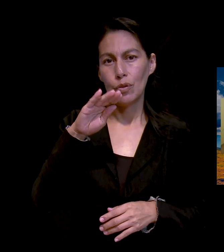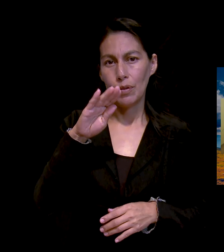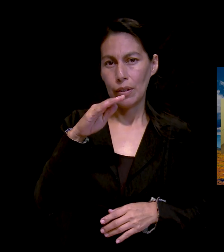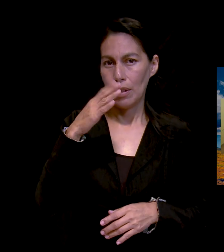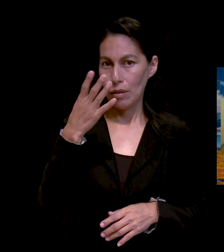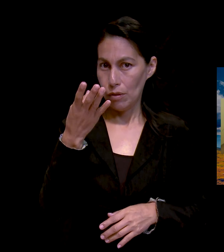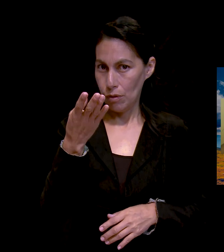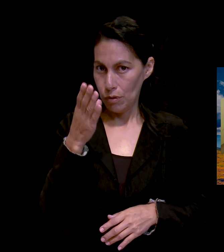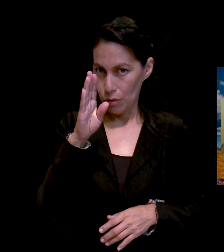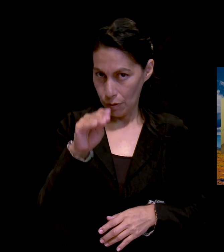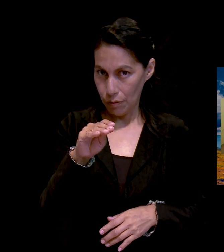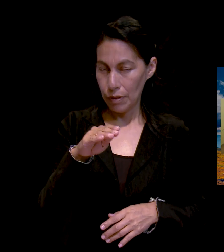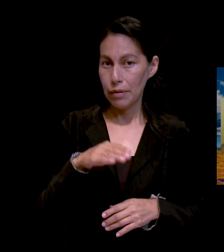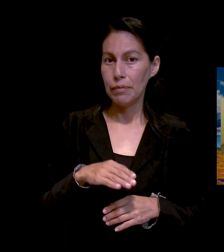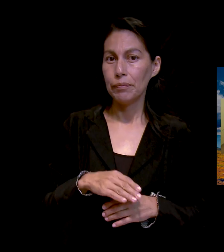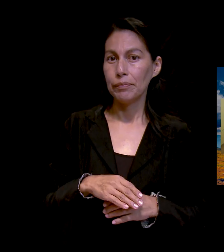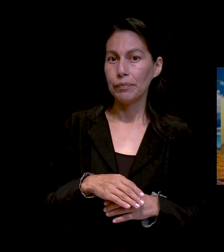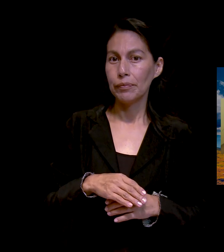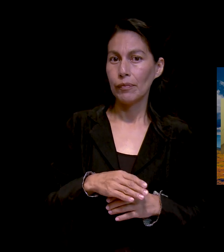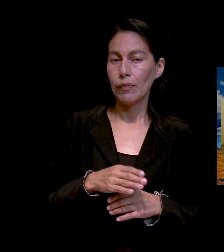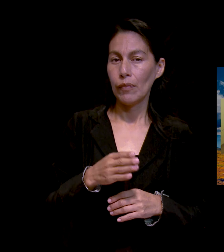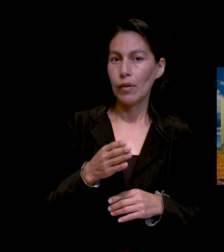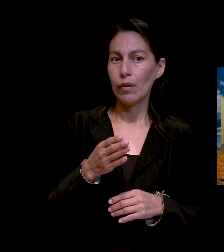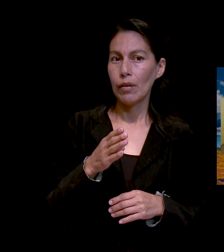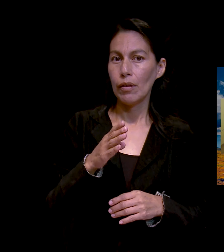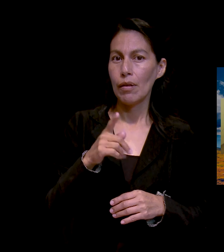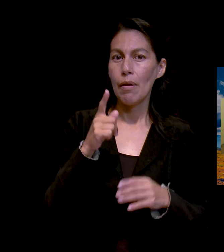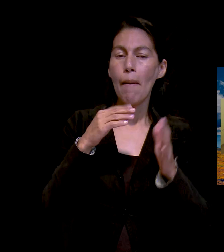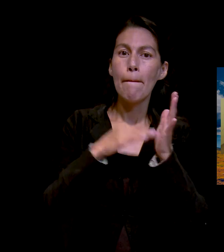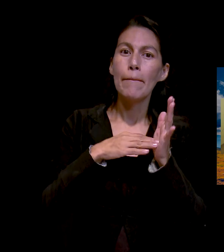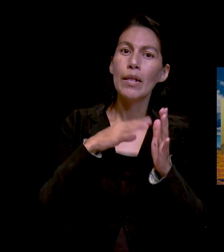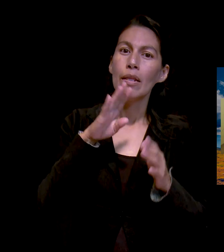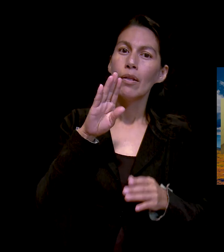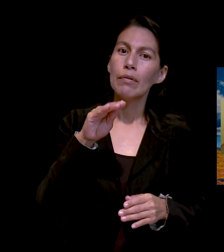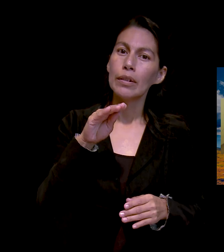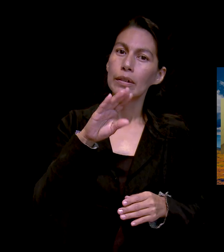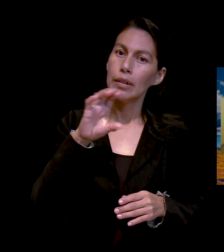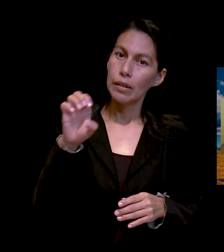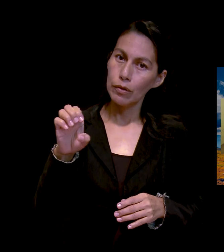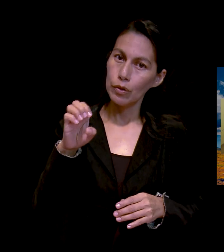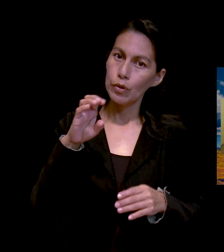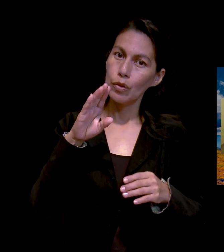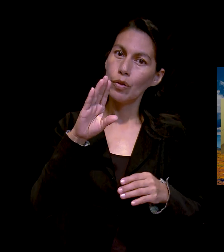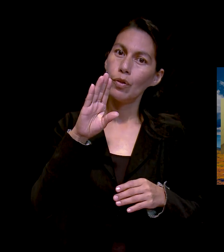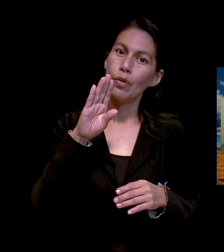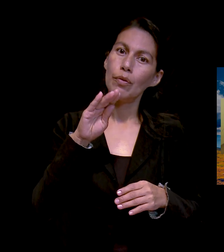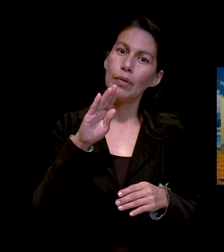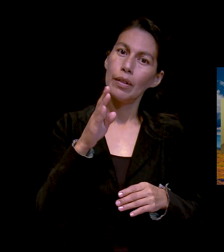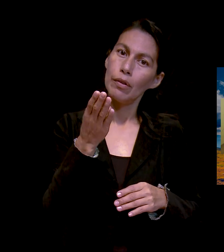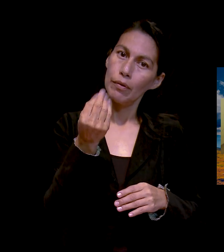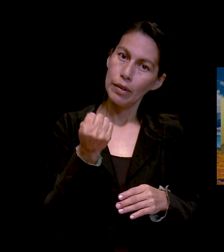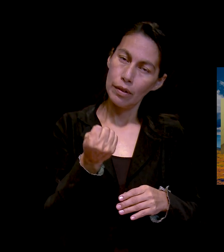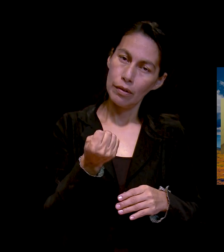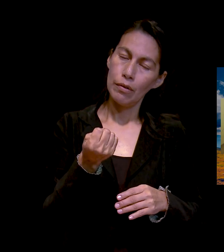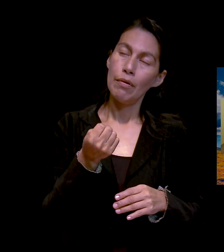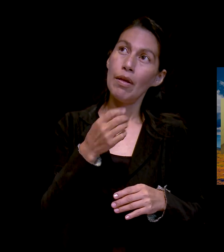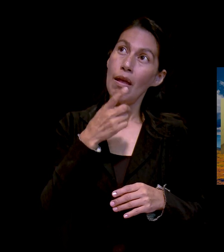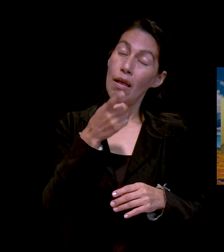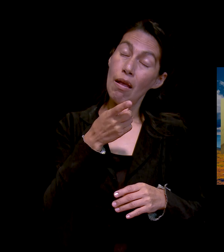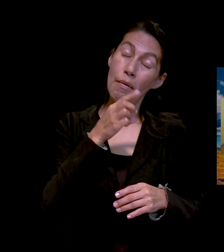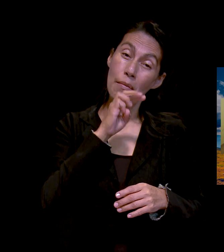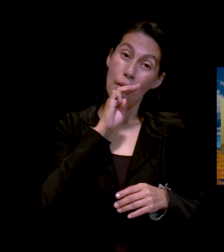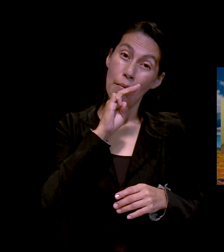mamá pues fue diagnosticada con insuficiencia renal. O sus riñones pues ya no funcionaban.